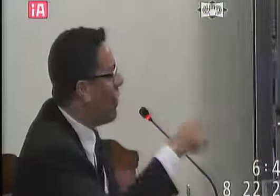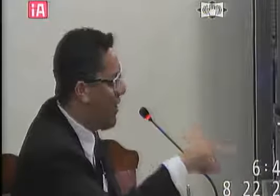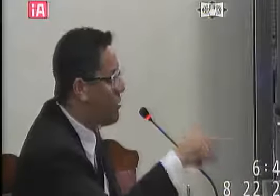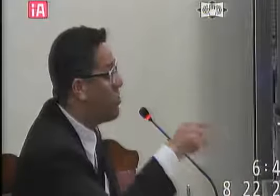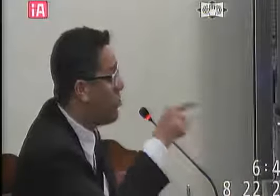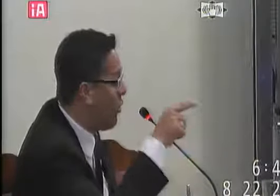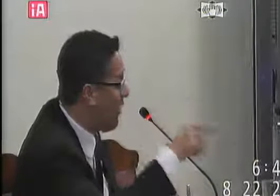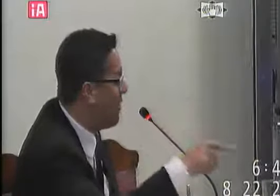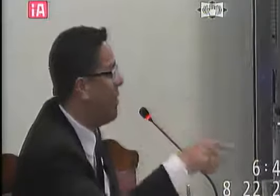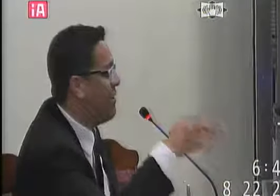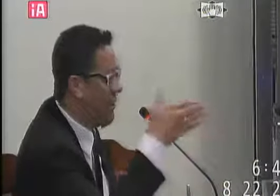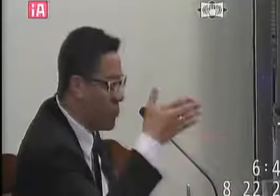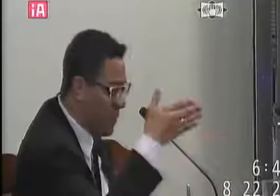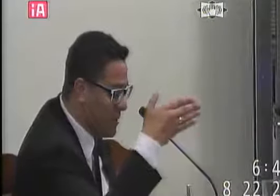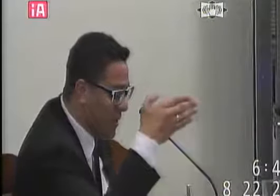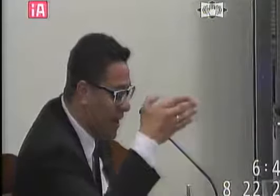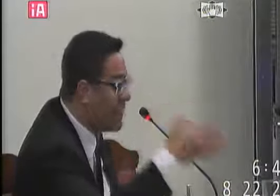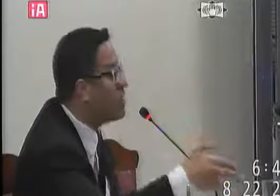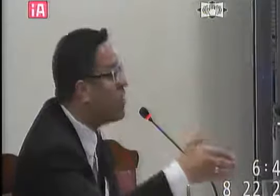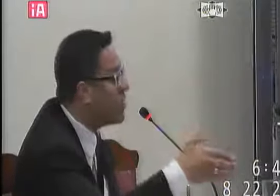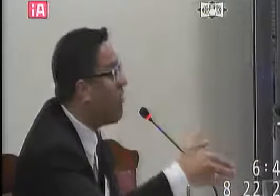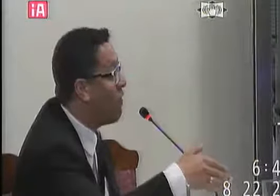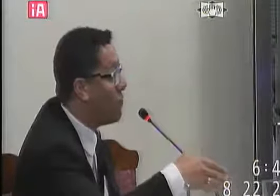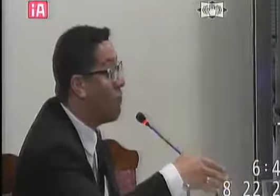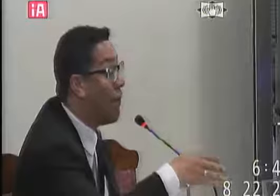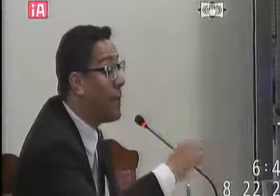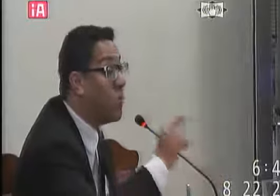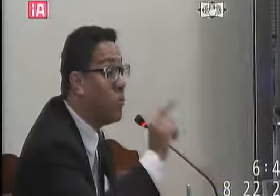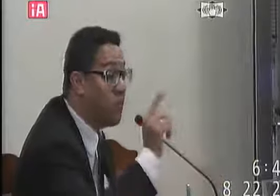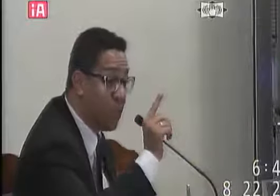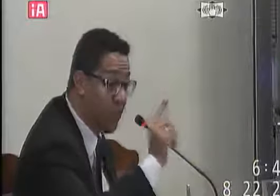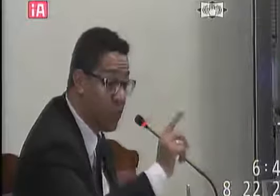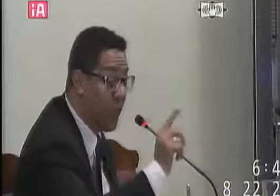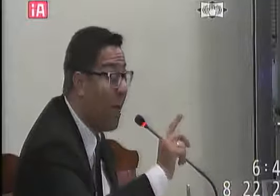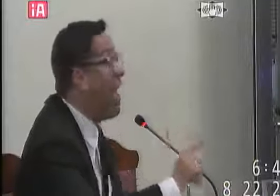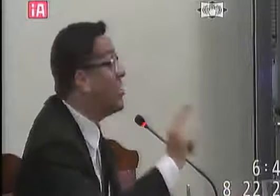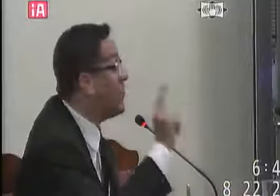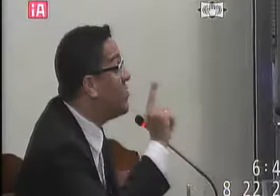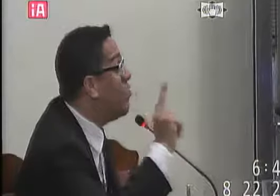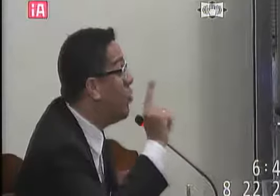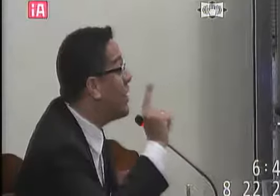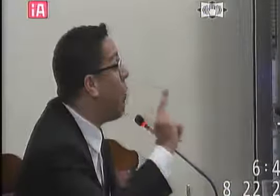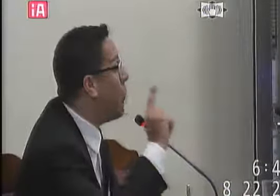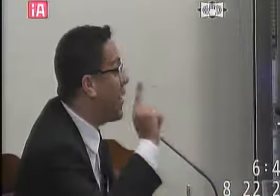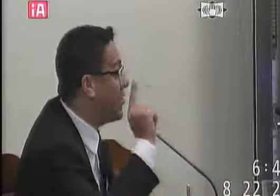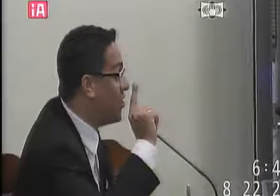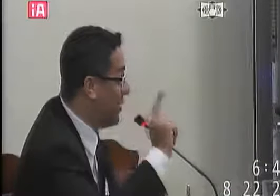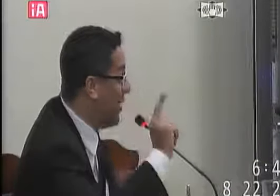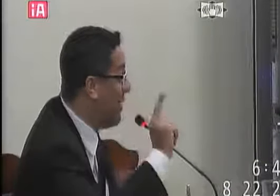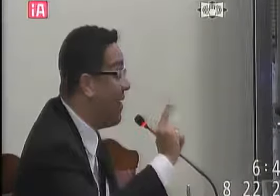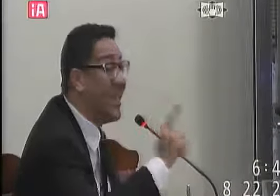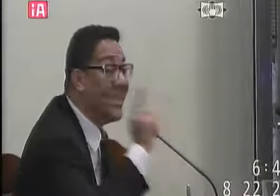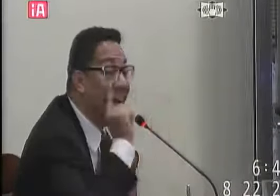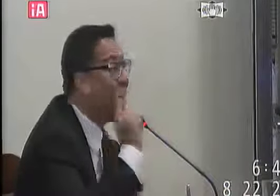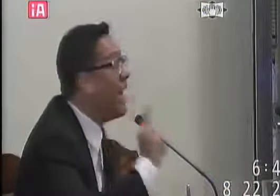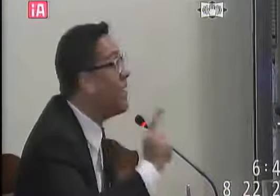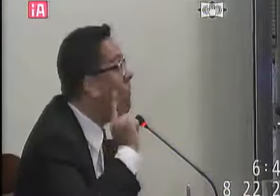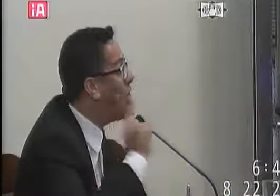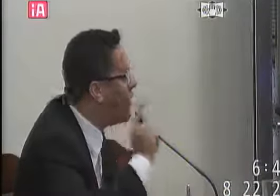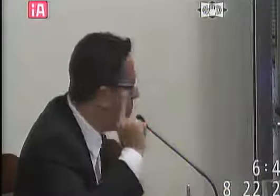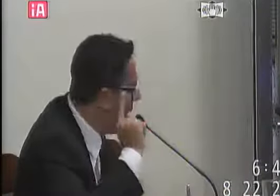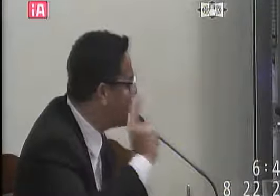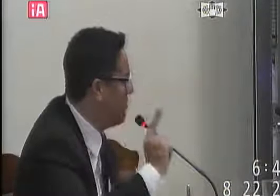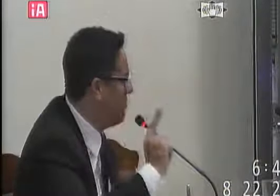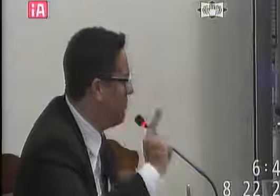justo e correto a senhora faz uma excelente gestão à frente de uma pasta muito difícil às vezes muito incompreendida e atacada